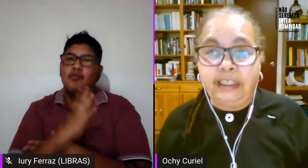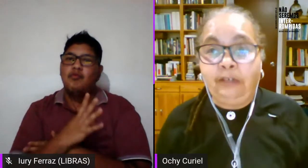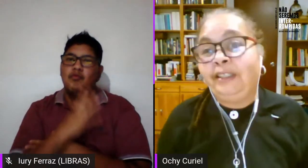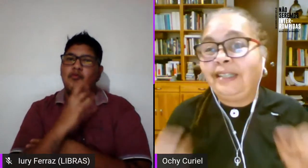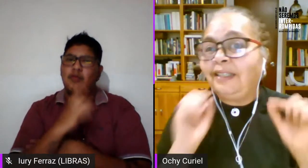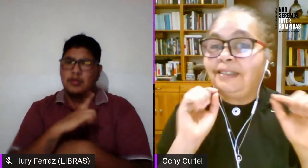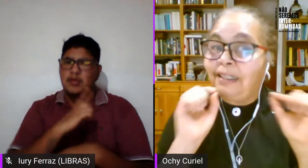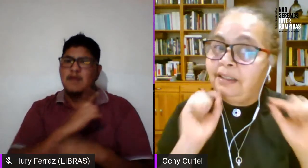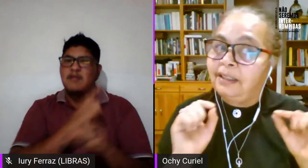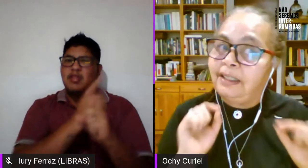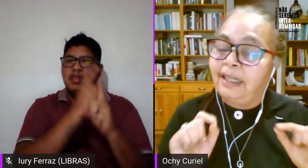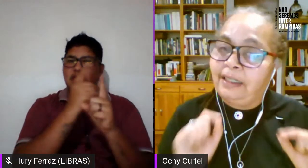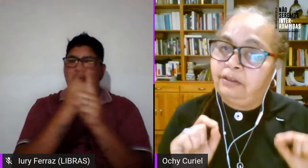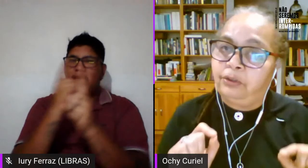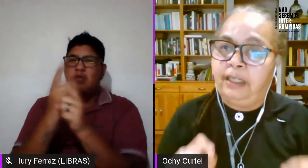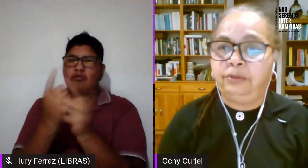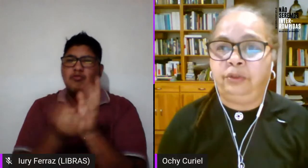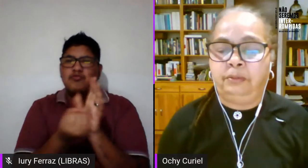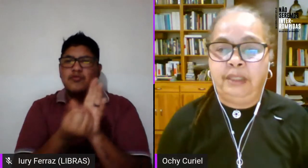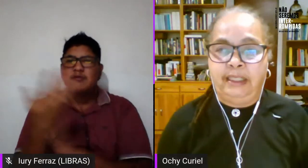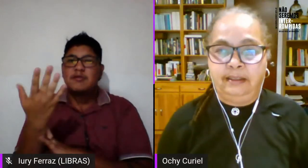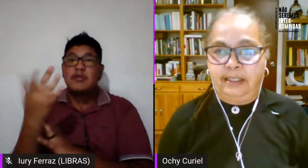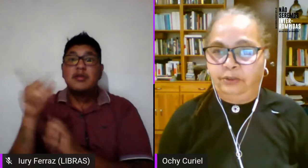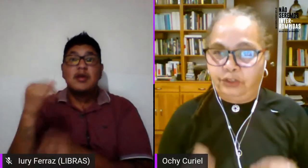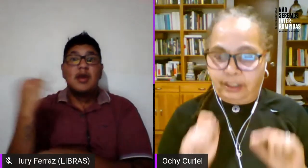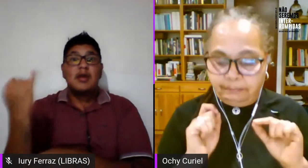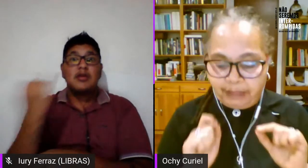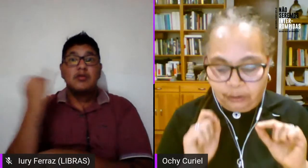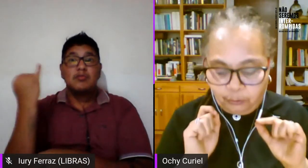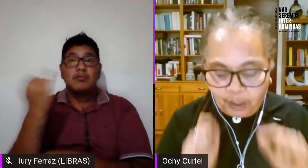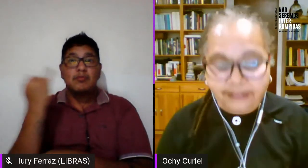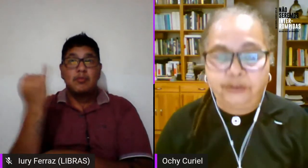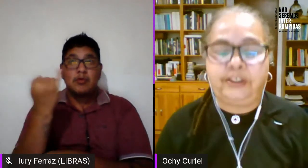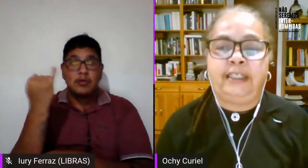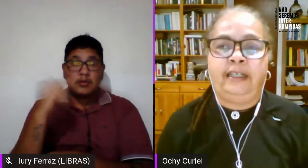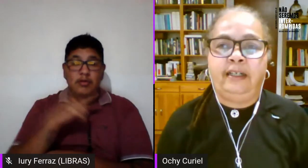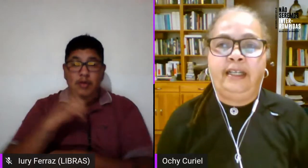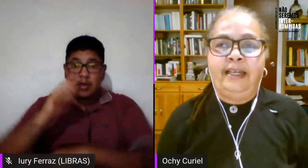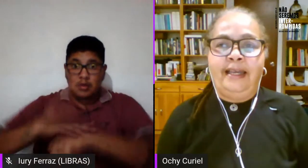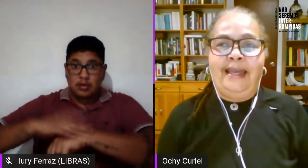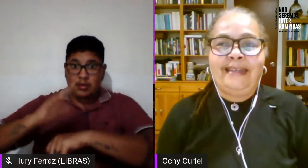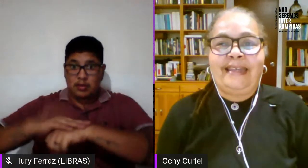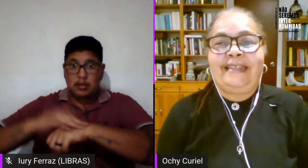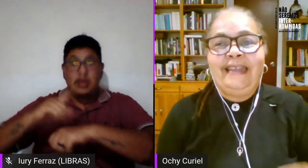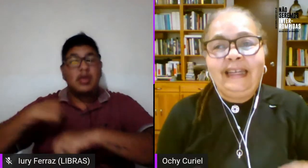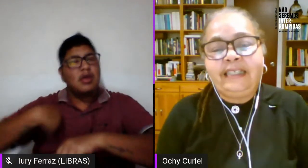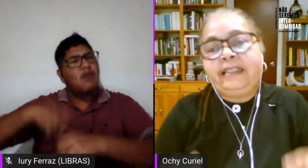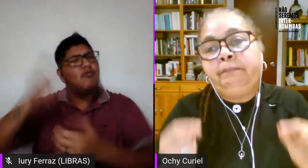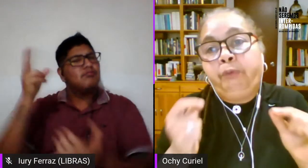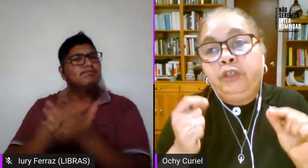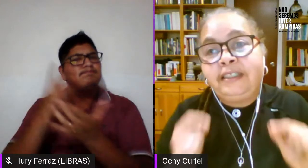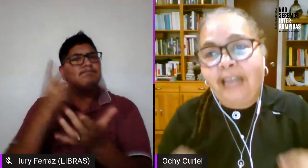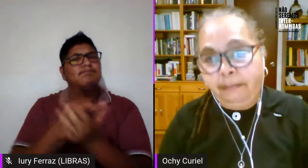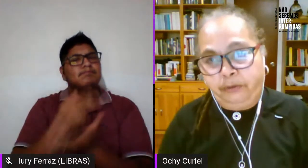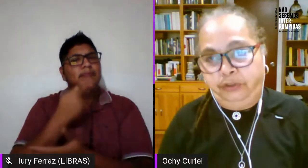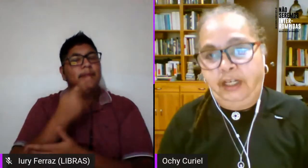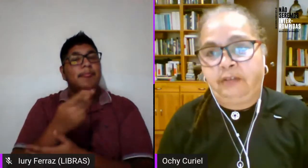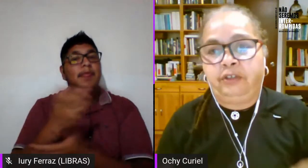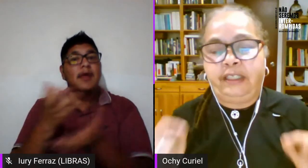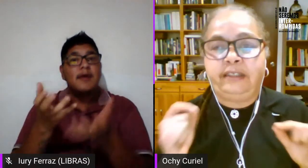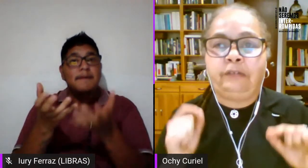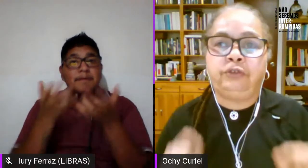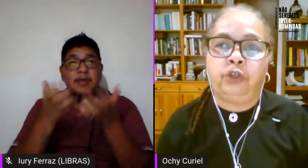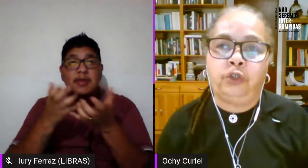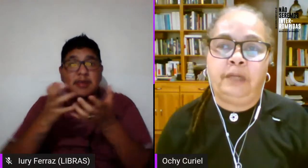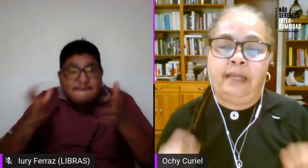autónomos y lo interesante de esto de la autonomía que yo siempre lo voy a sostener es que quienes impulsamos